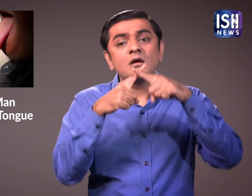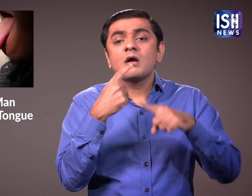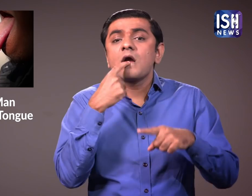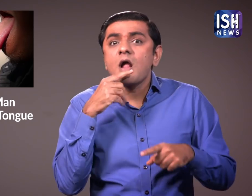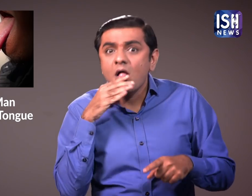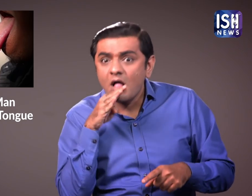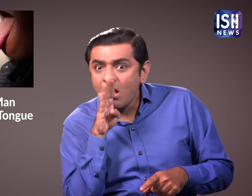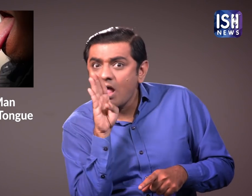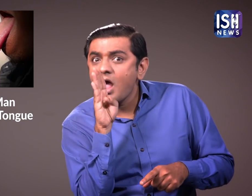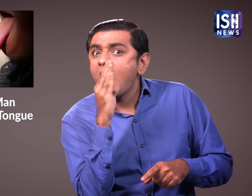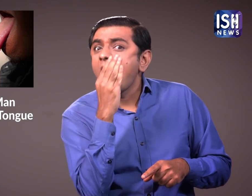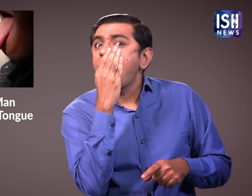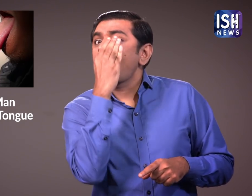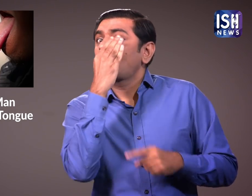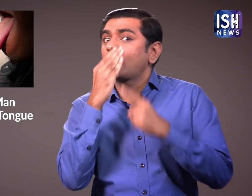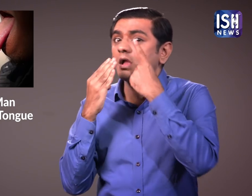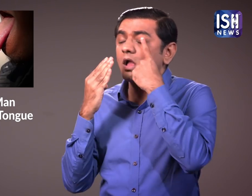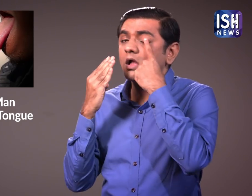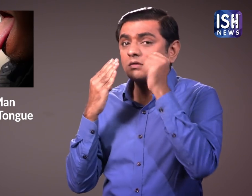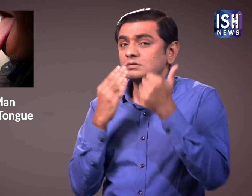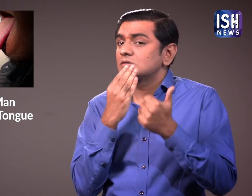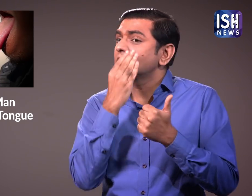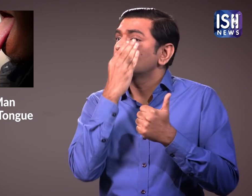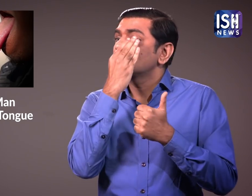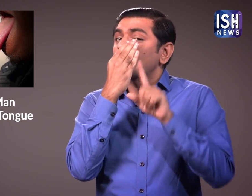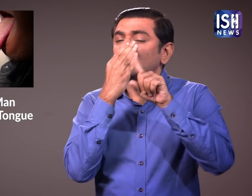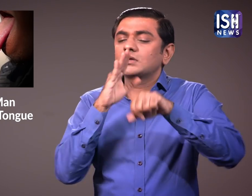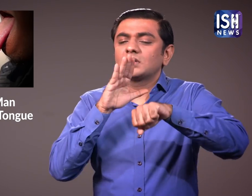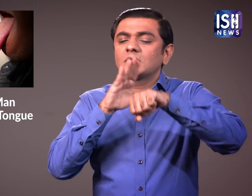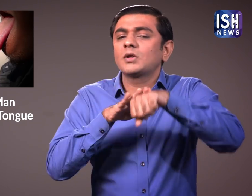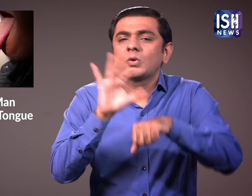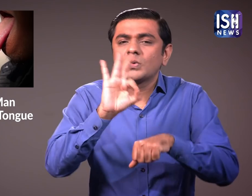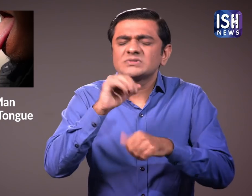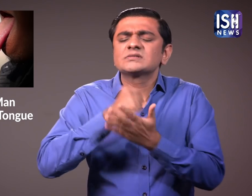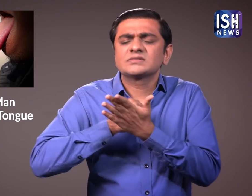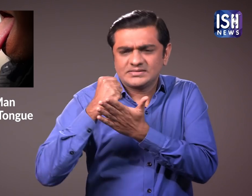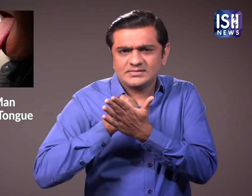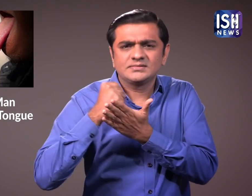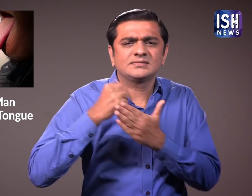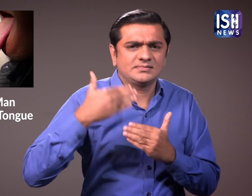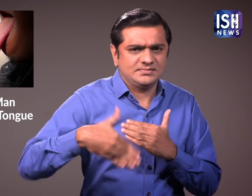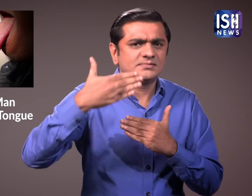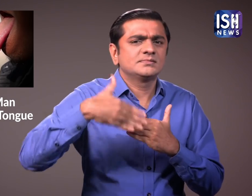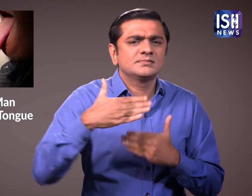जीप से अपनी नाक को चू सकता है और अब उसे अपनी आख को चूने की कोशिश कर रहा है.